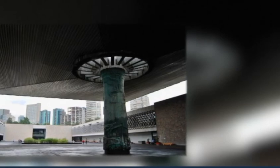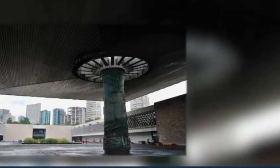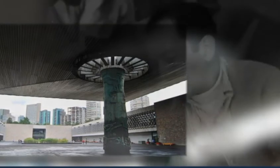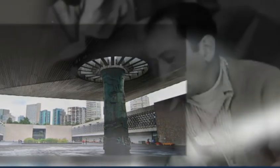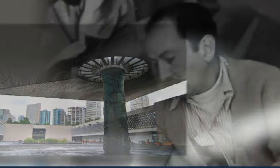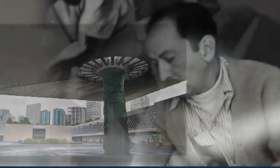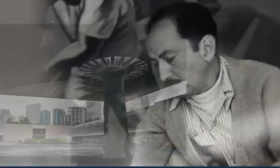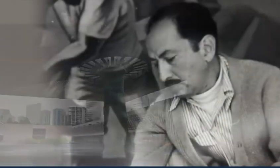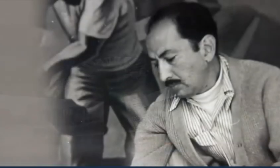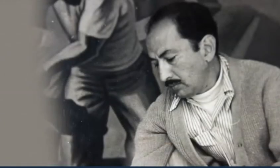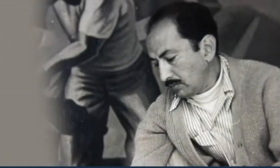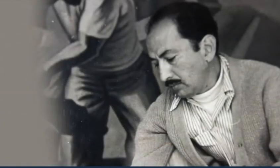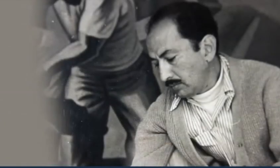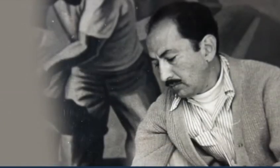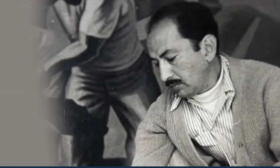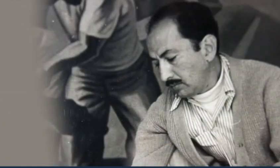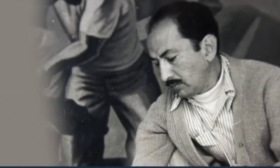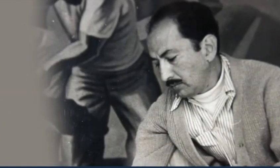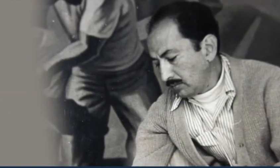そして、独立運動の時代に、独立の父であるミゲル・イダルゴが通ったルートに沿って、260失礼られた260の鷹の頭の彫刻、メキシコ人類学博物館の原文にあるメキシコ紋章、天傘という名で散られた円柱、などなどメキシコ文化における代表的な数々の作品を残しております。